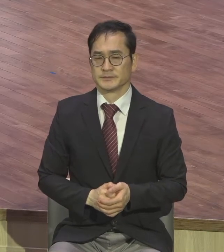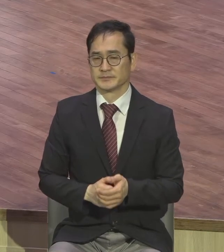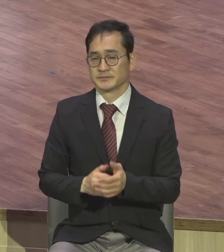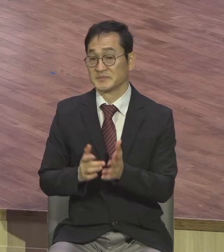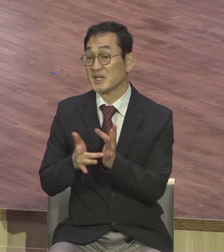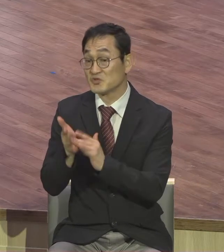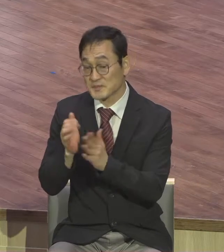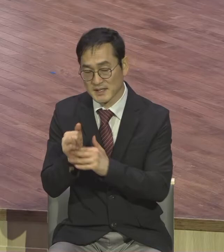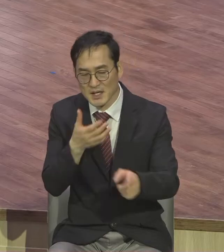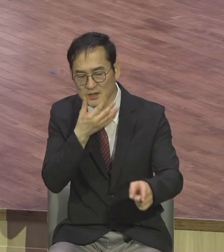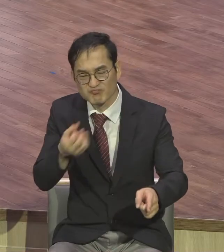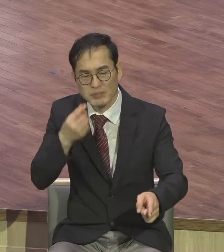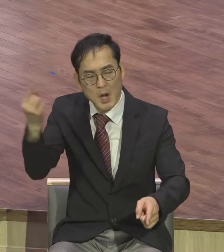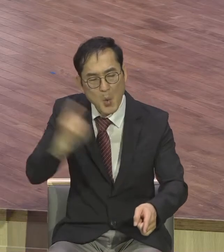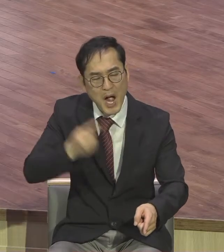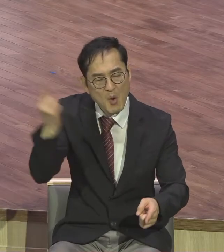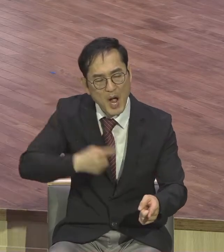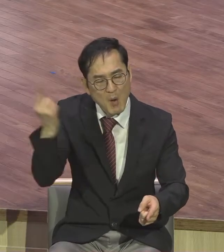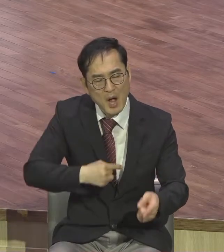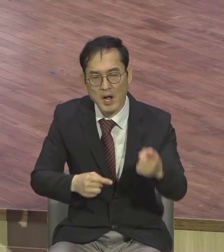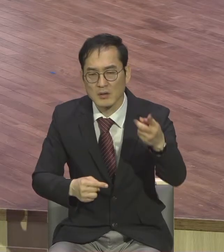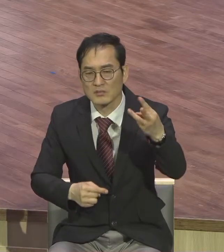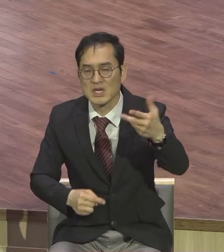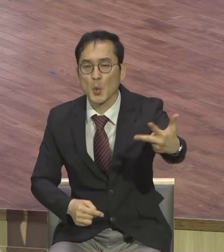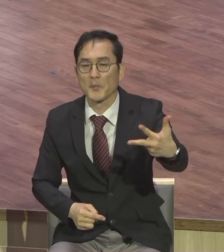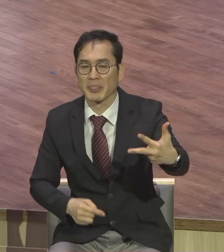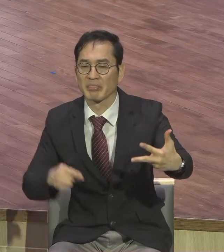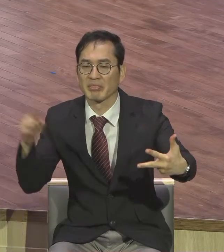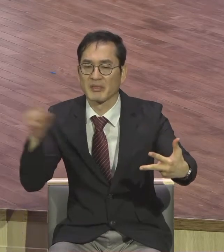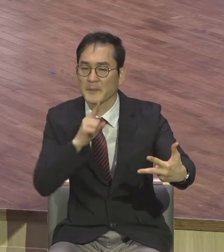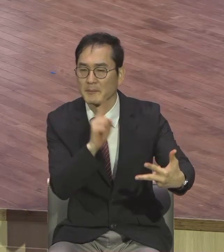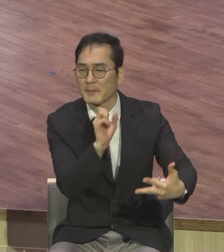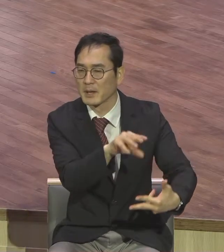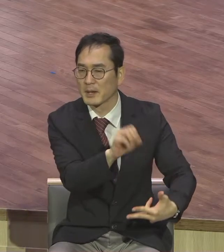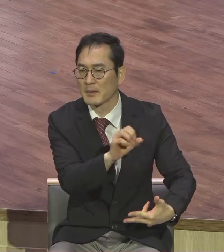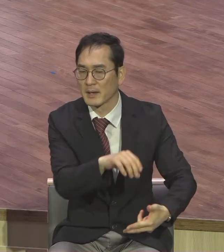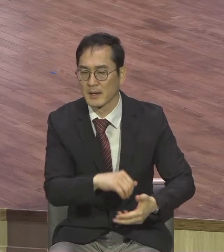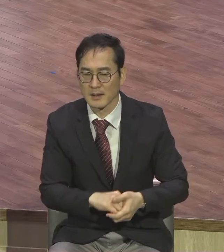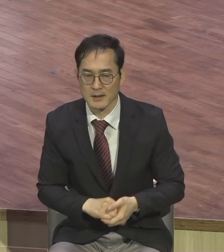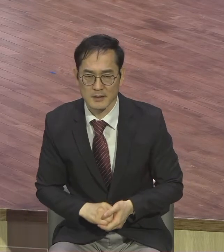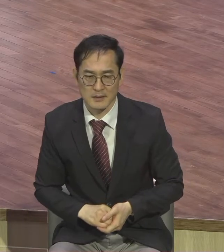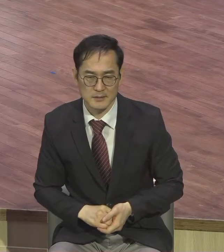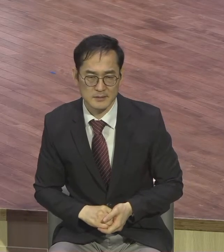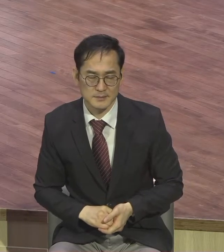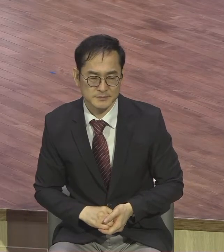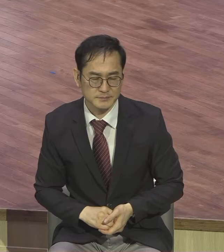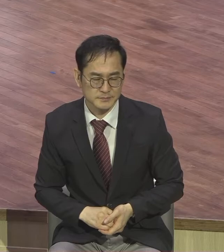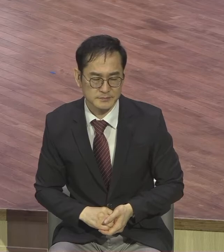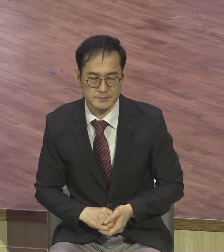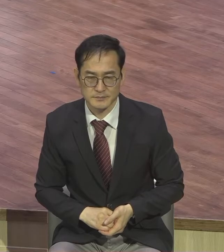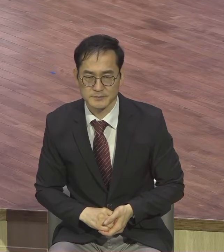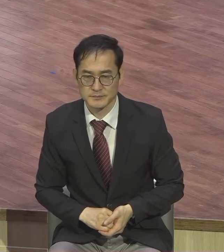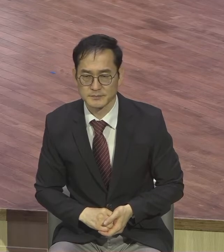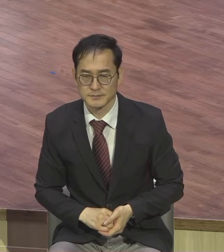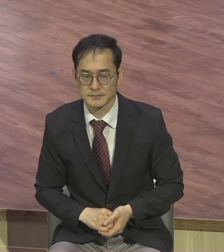이들을 향한 애통함이 있습니다 사실 본문 37절에 보면 일곱 번의 화 있을지인저라는 책망이 끝난 후에